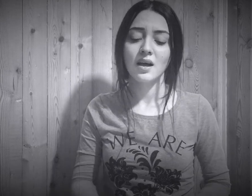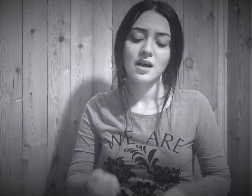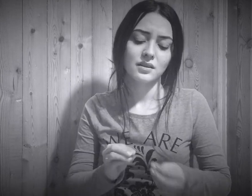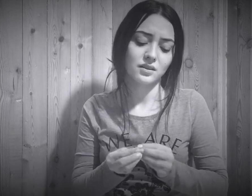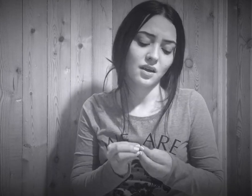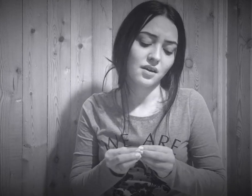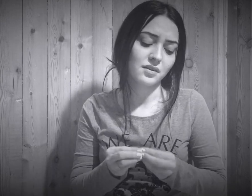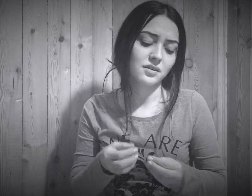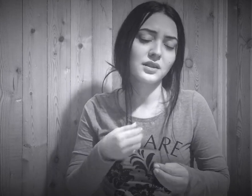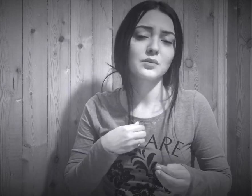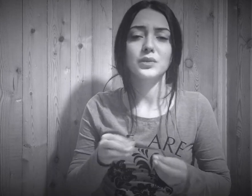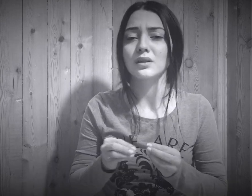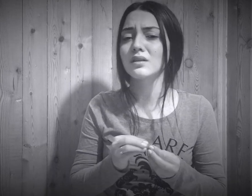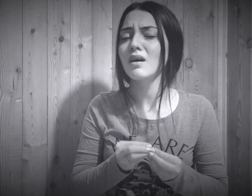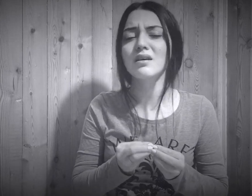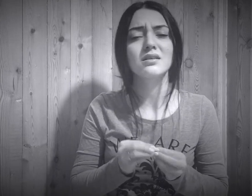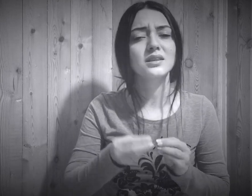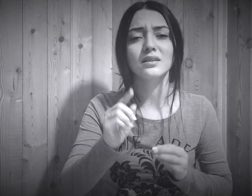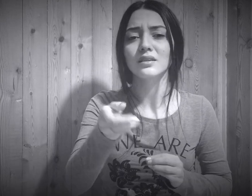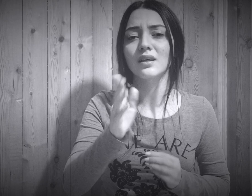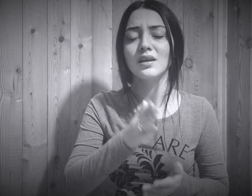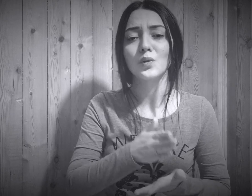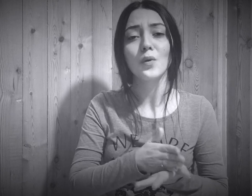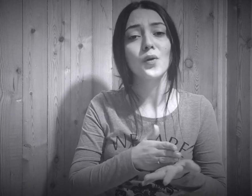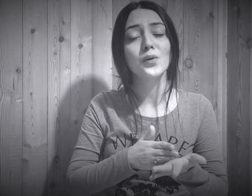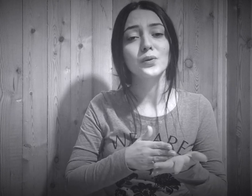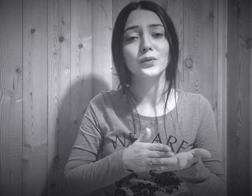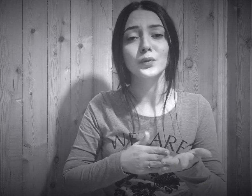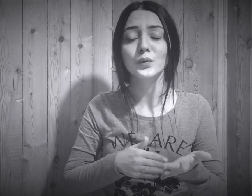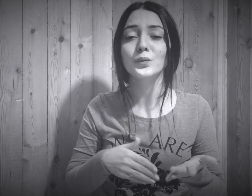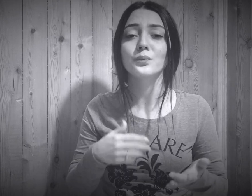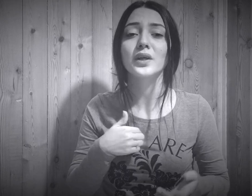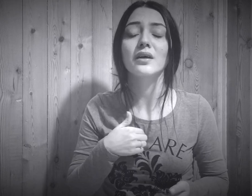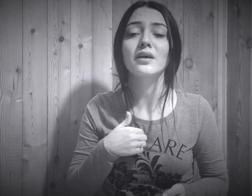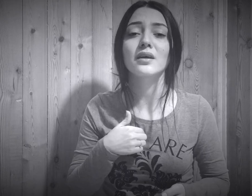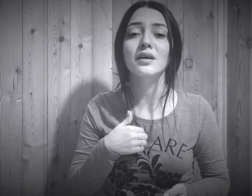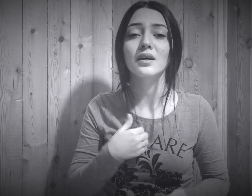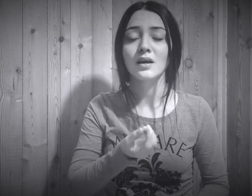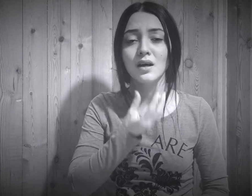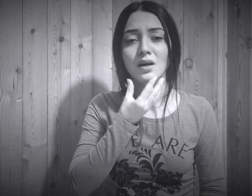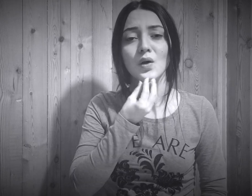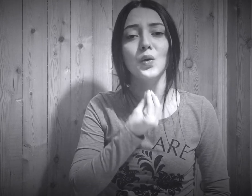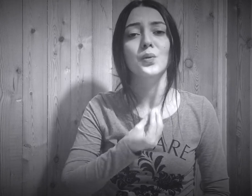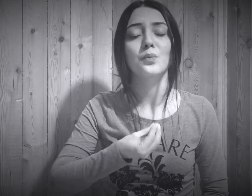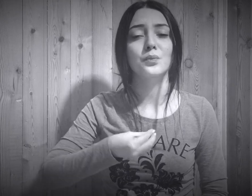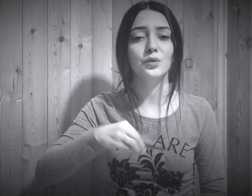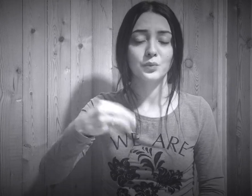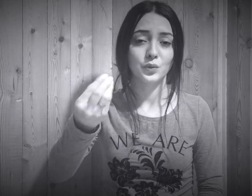Derdimi derdinle böldüm de ömrümü